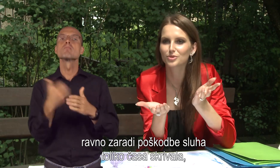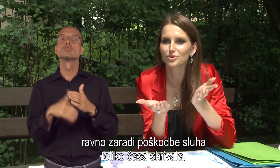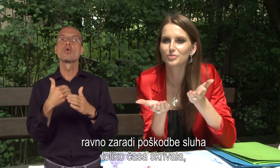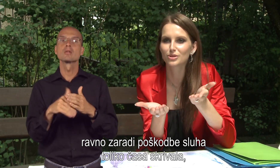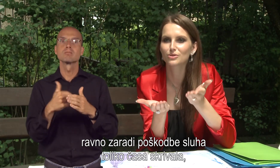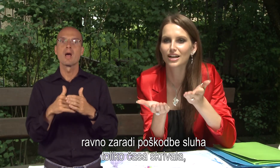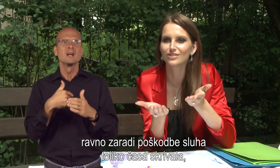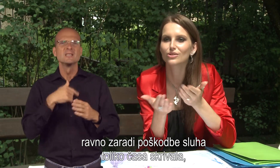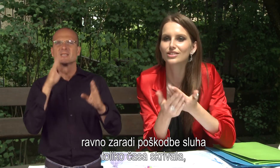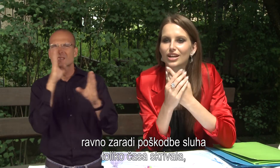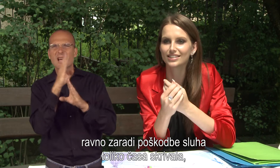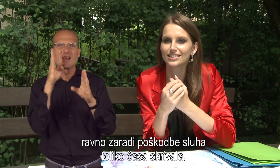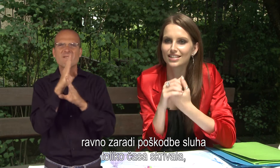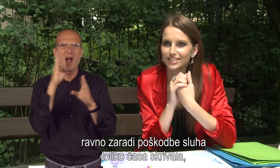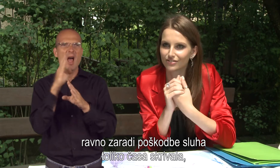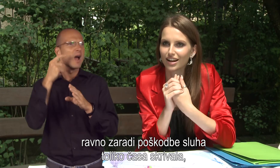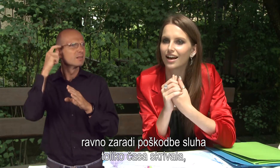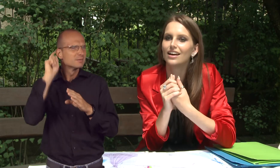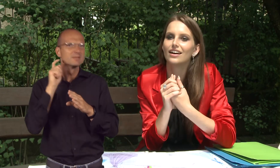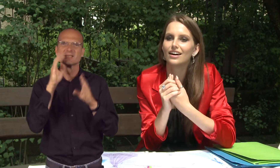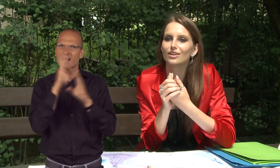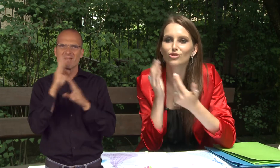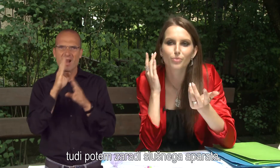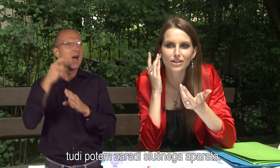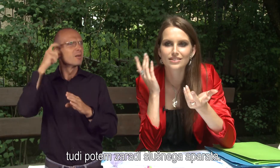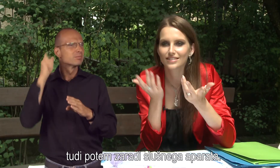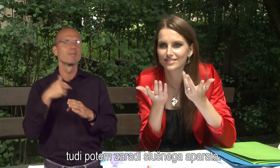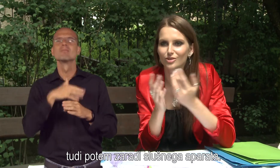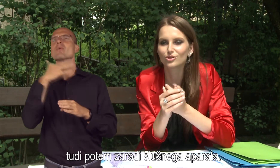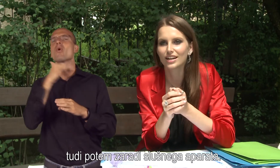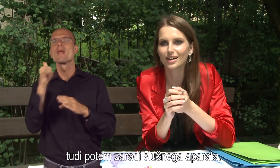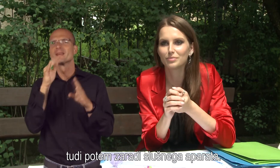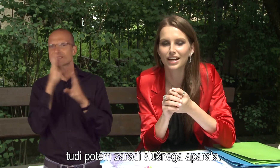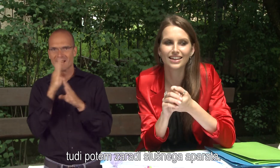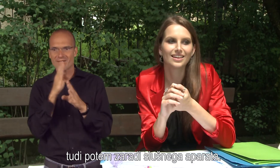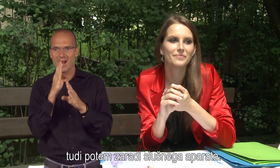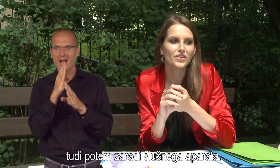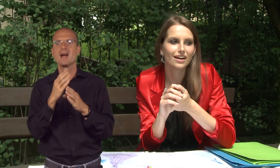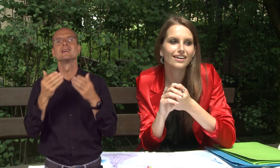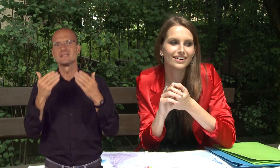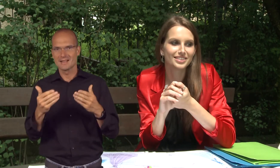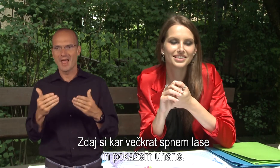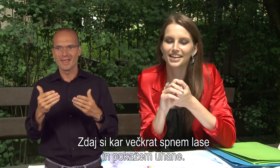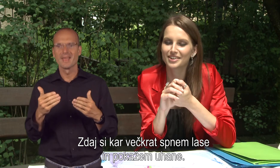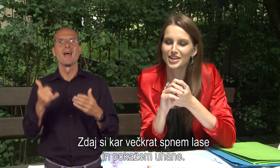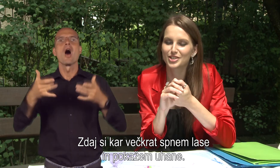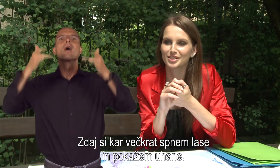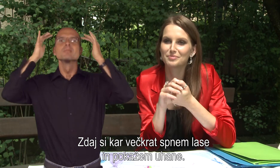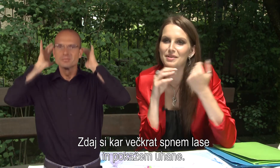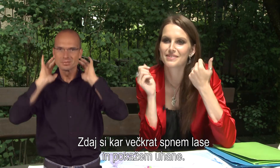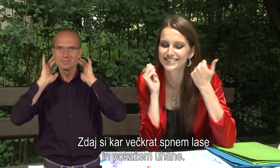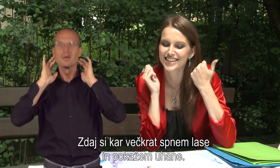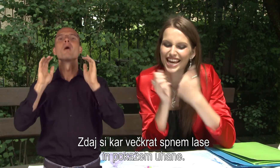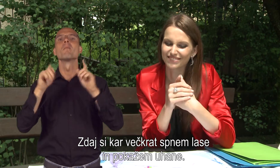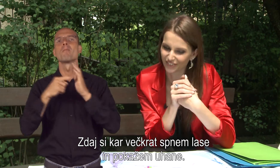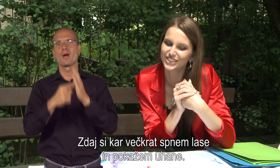zaradi poškodbe sluha toliko časa skrivala, tudi pol zaradi slušnega aparata, si zdaj kar večkrat